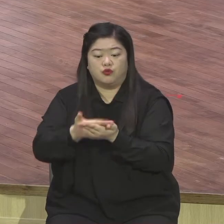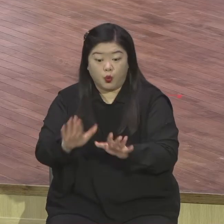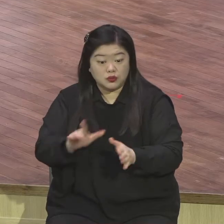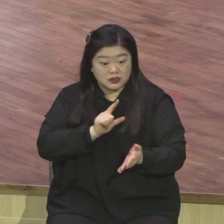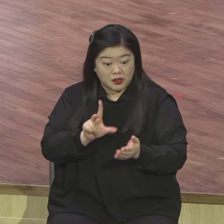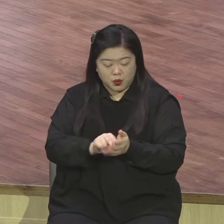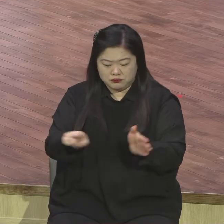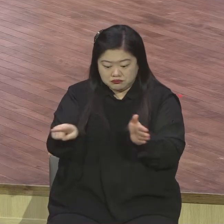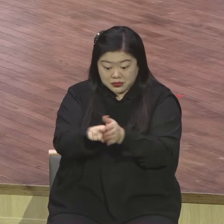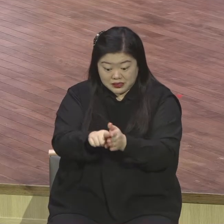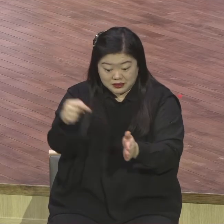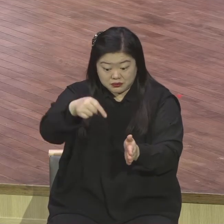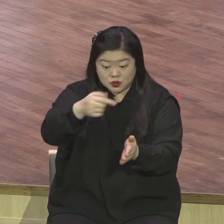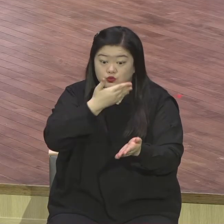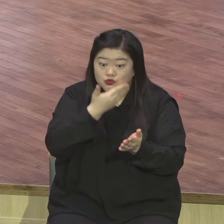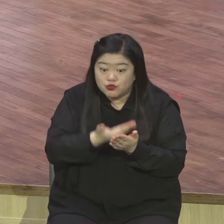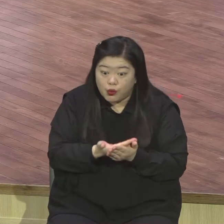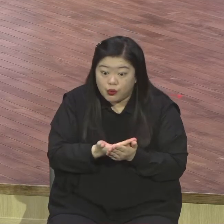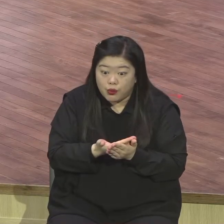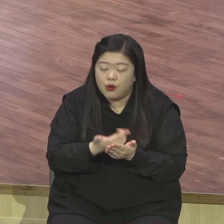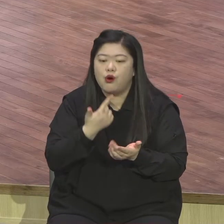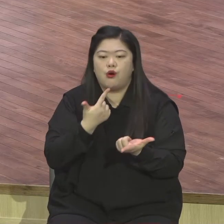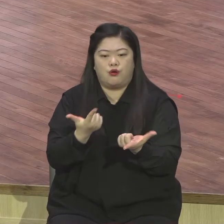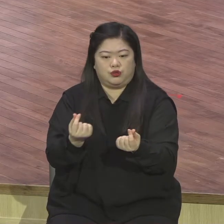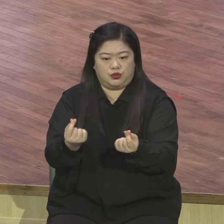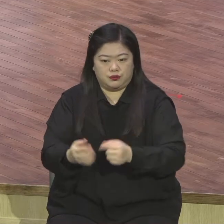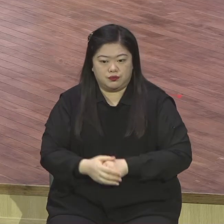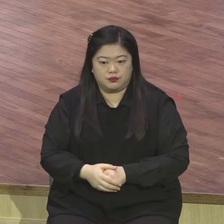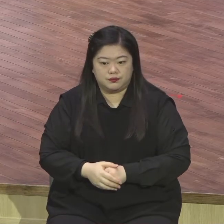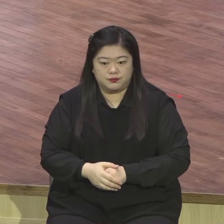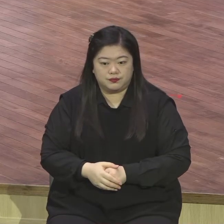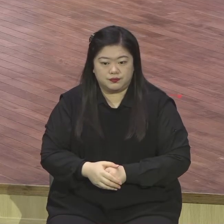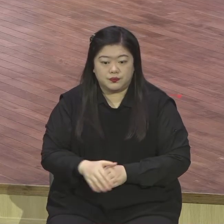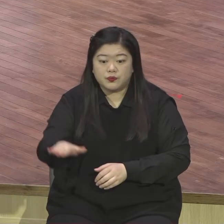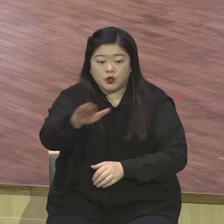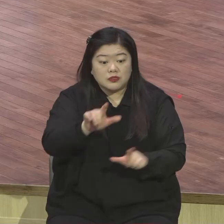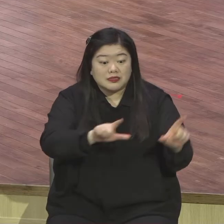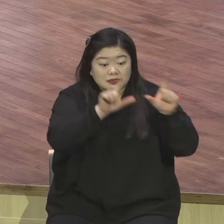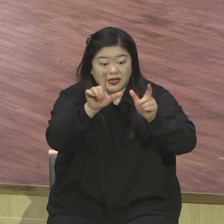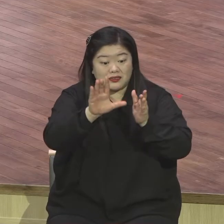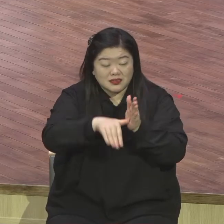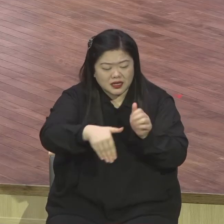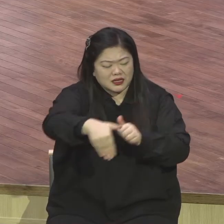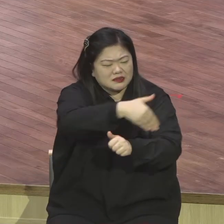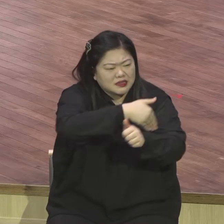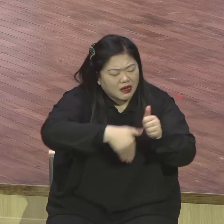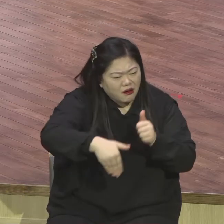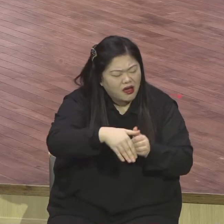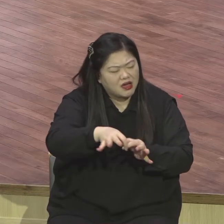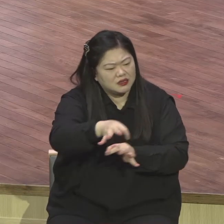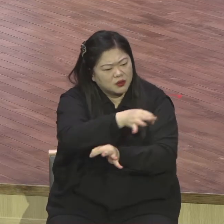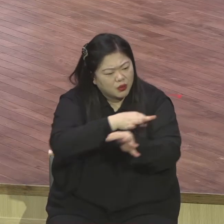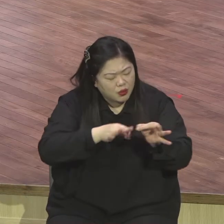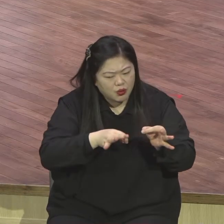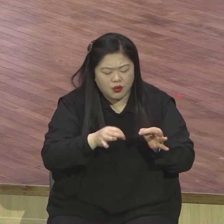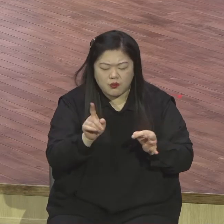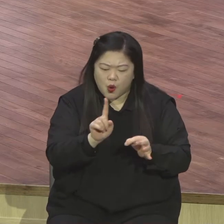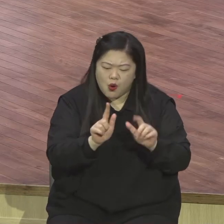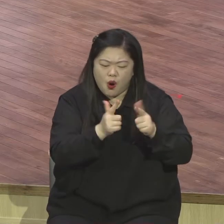사실 우리가 인생을 살면서 여러 가지 어렵고 힘든 일에 직면하게 됩니다. 마치